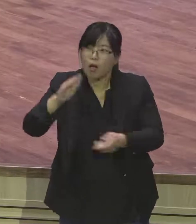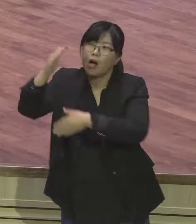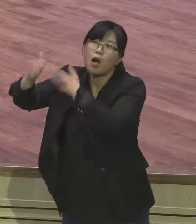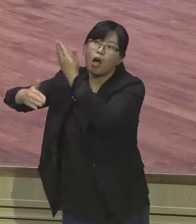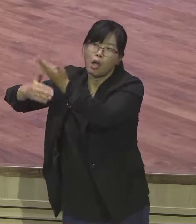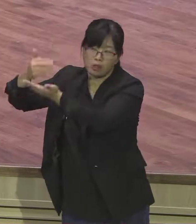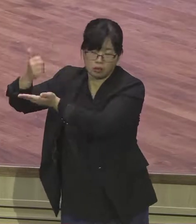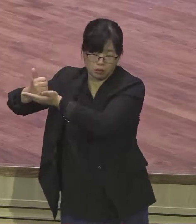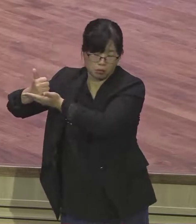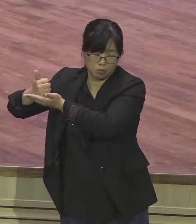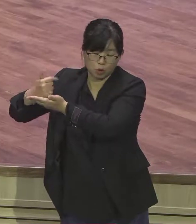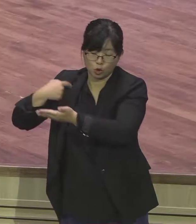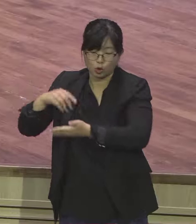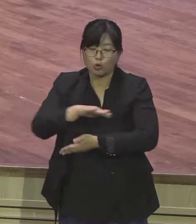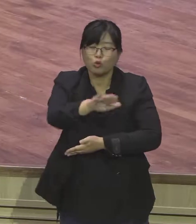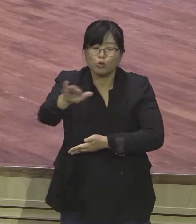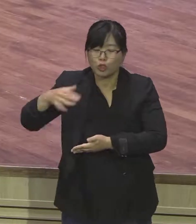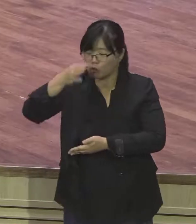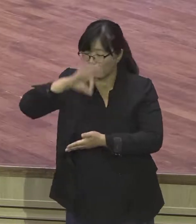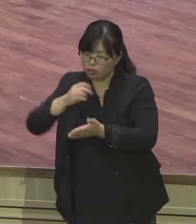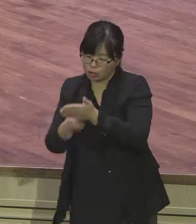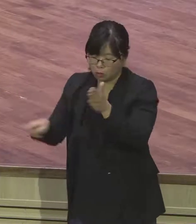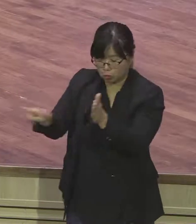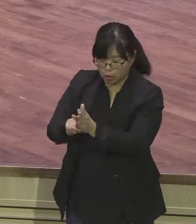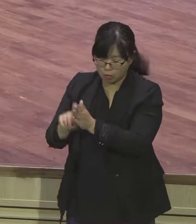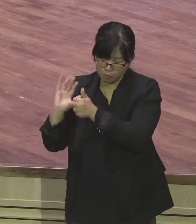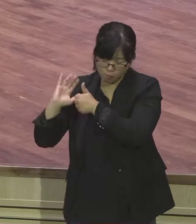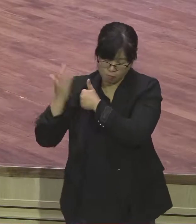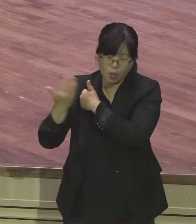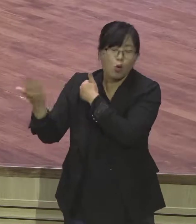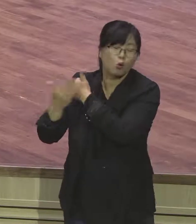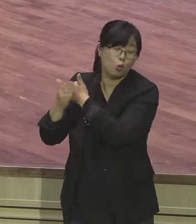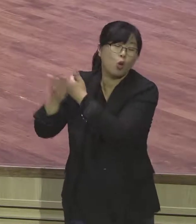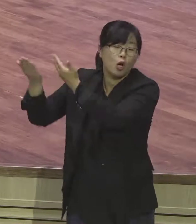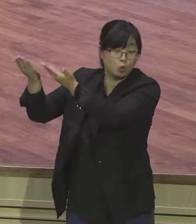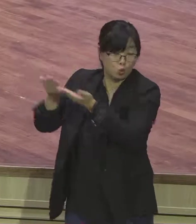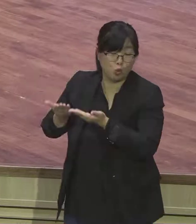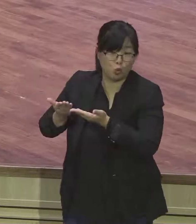손에 이 행하시는 선의 핵심이 뭐냐 생명 살리는 것입니다